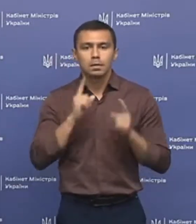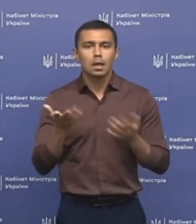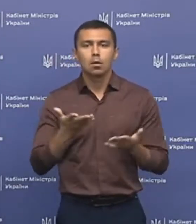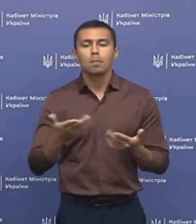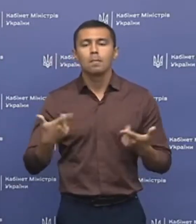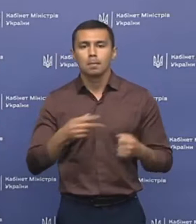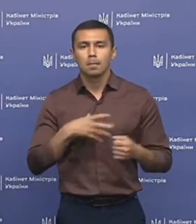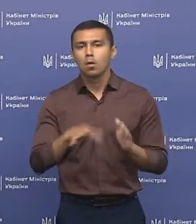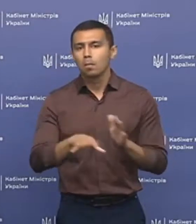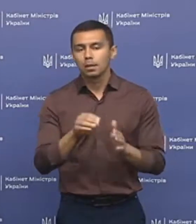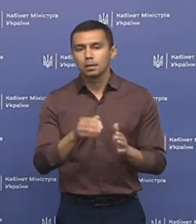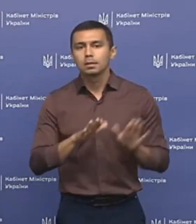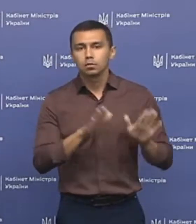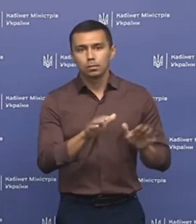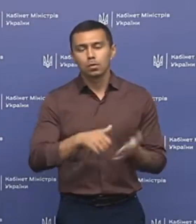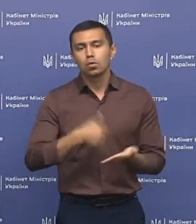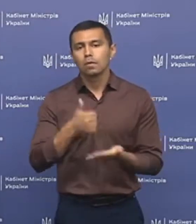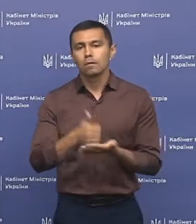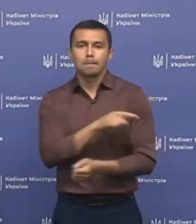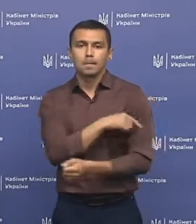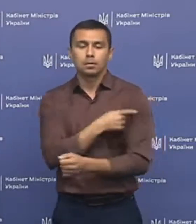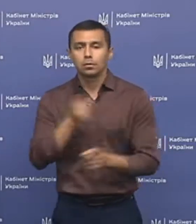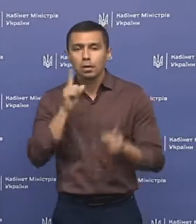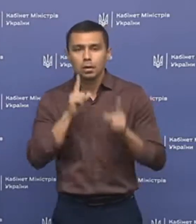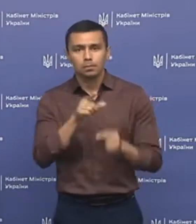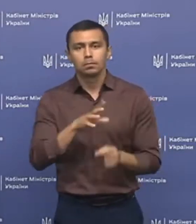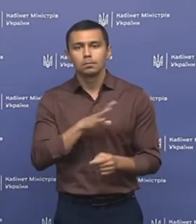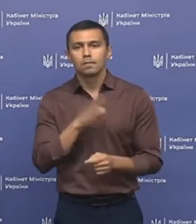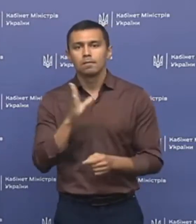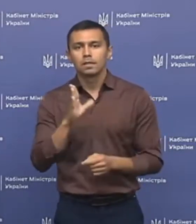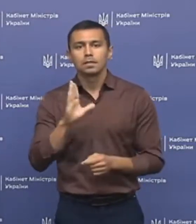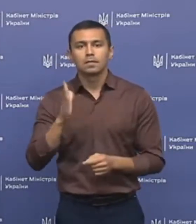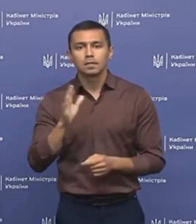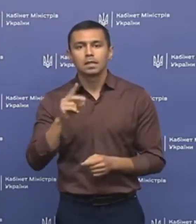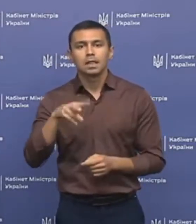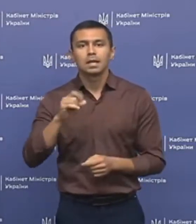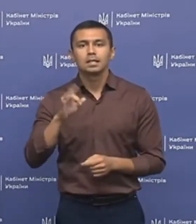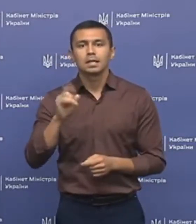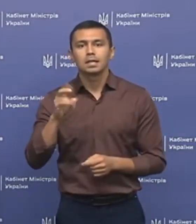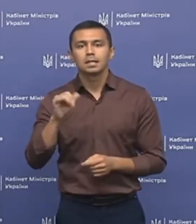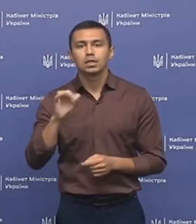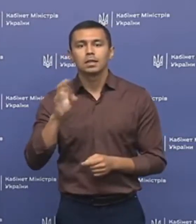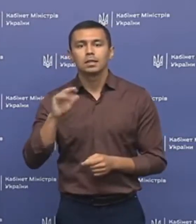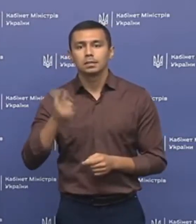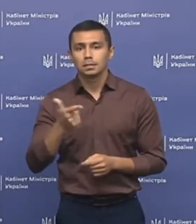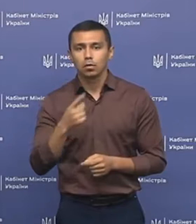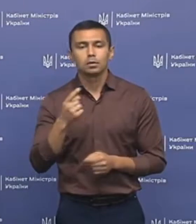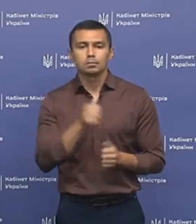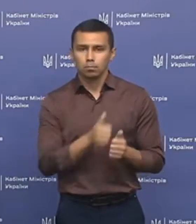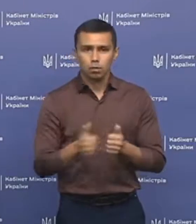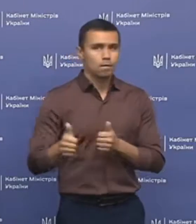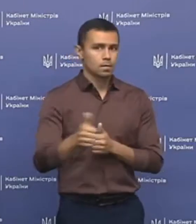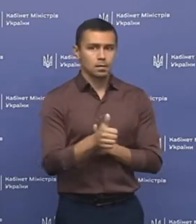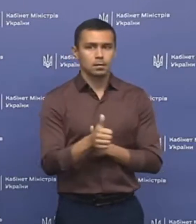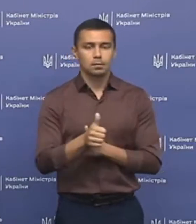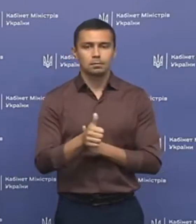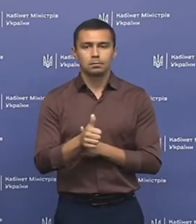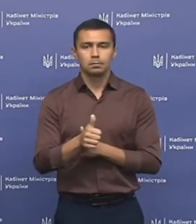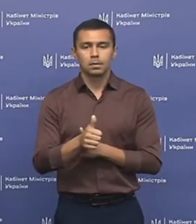обрали заступника голови Медичної Ради. Стал Василь Васильович Лазарішанець, один із провідних